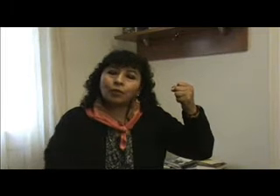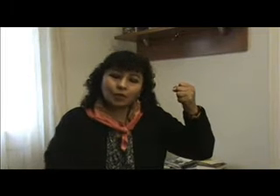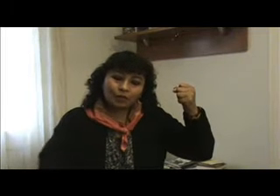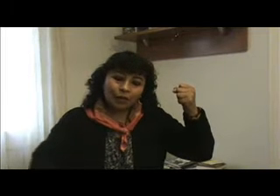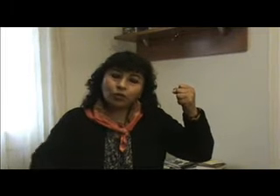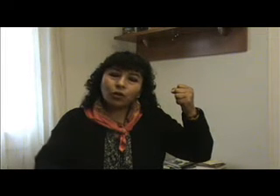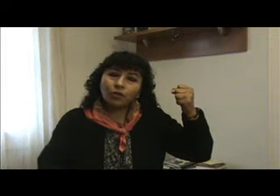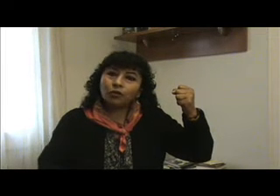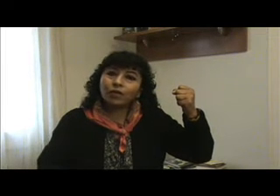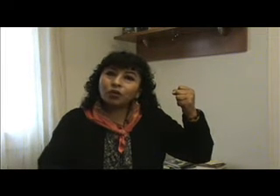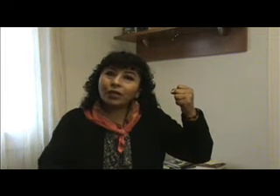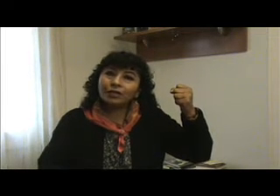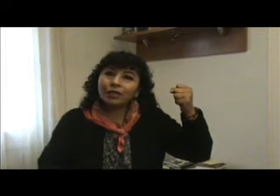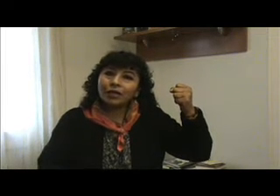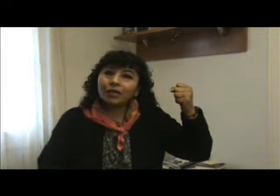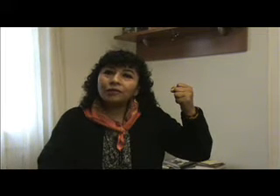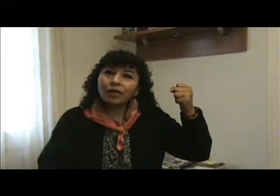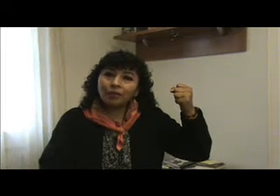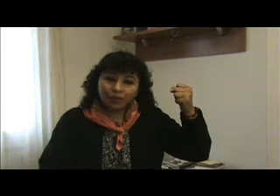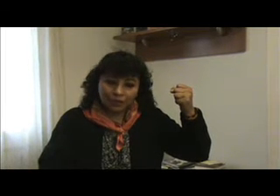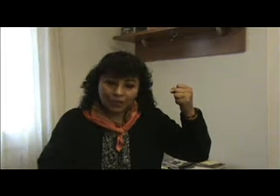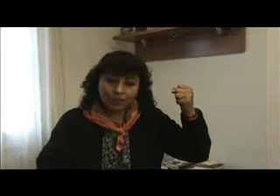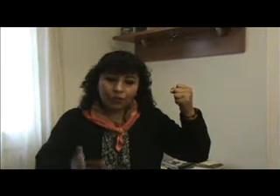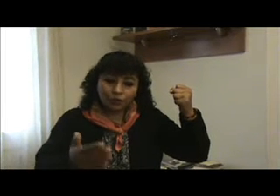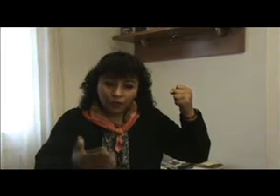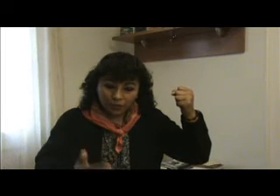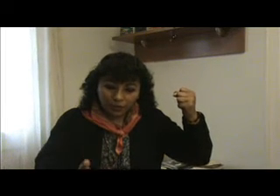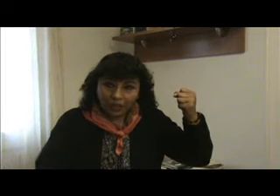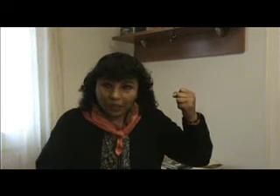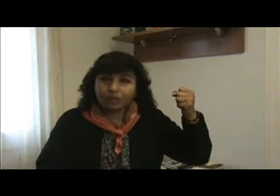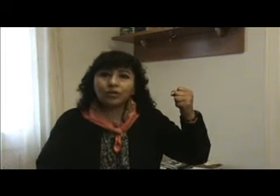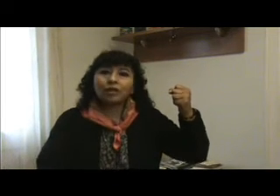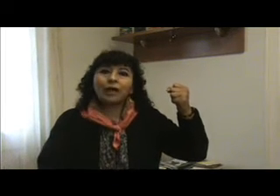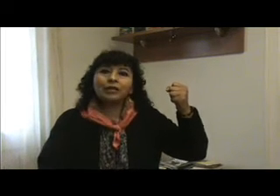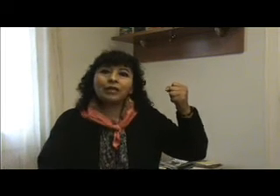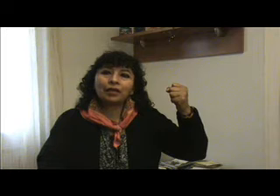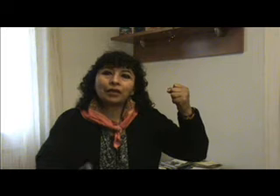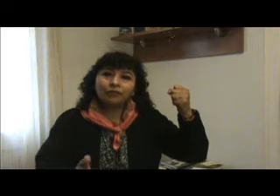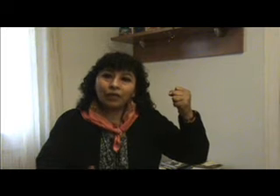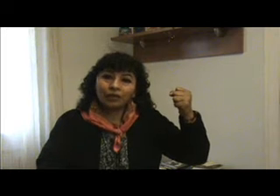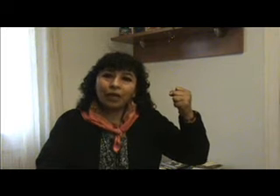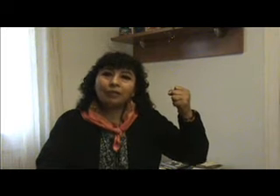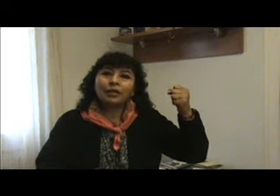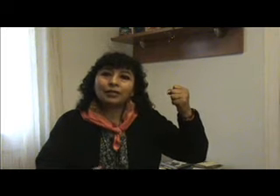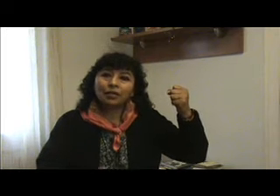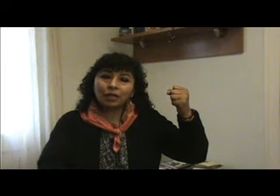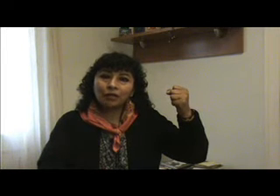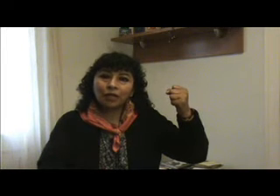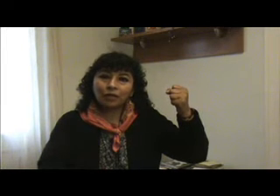Esperamos solamente unas horas y finalmente salió Ignacio del Valle, Felipe Álvarez y Héctor